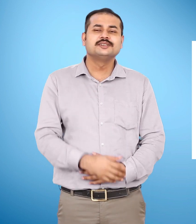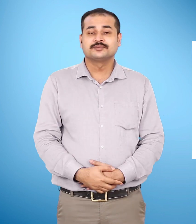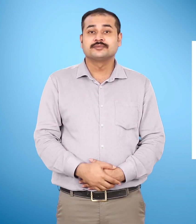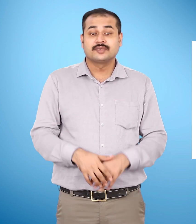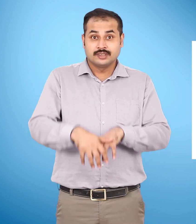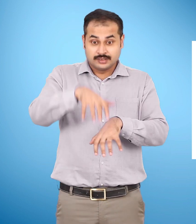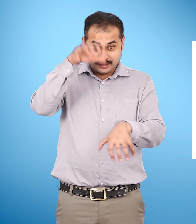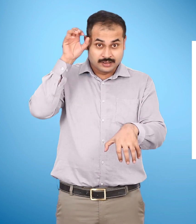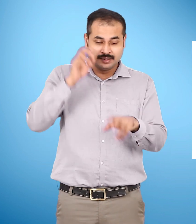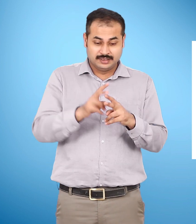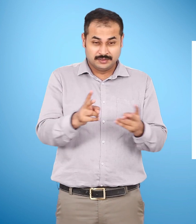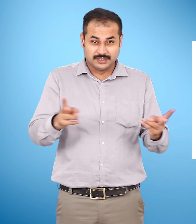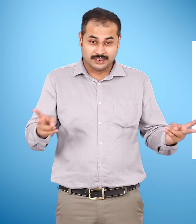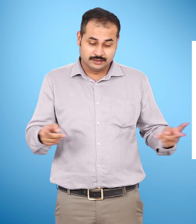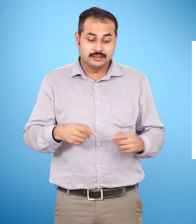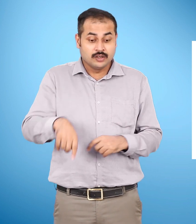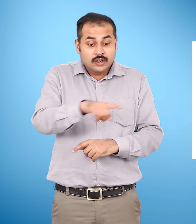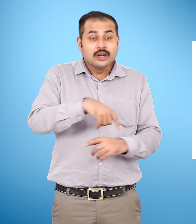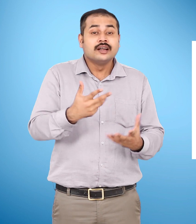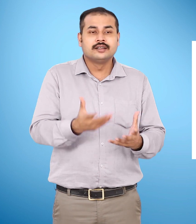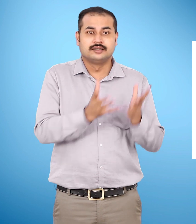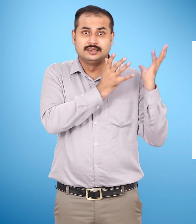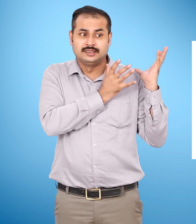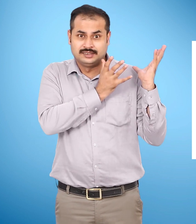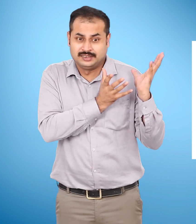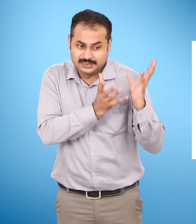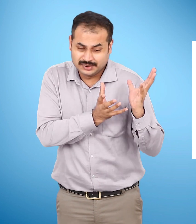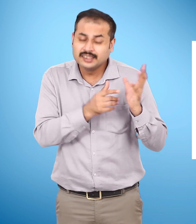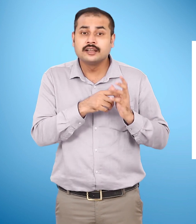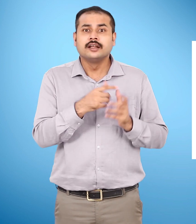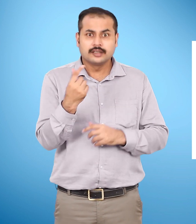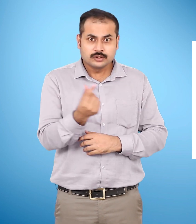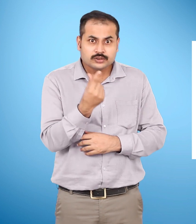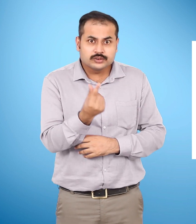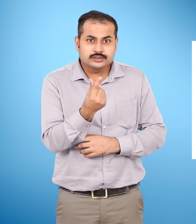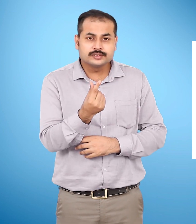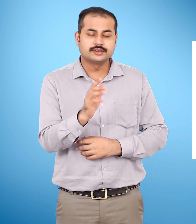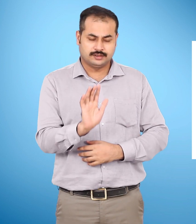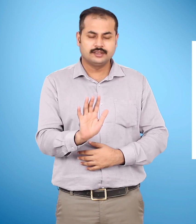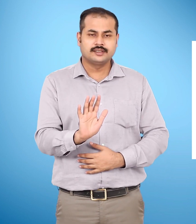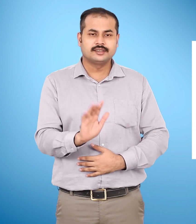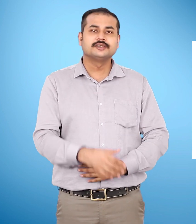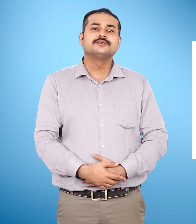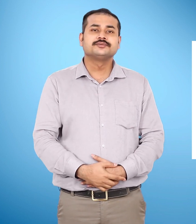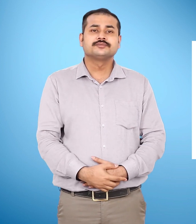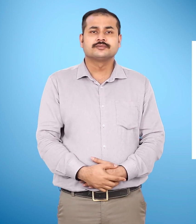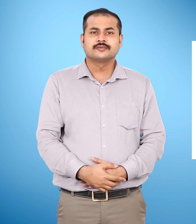बहुत से जानवरों को बोजह ढोने के लिए इस्तिमाल किया जाता है क्या